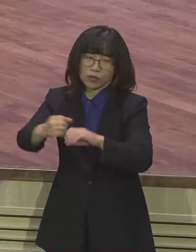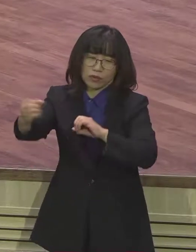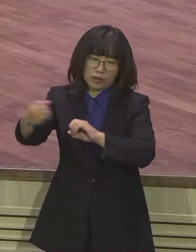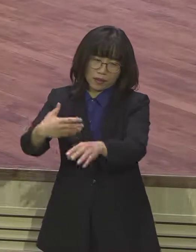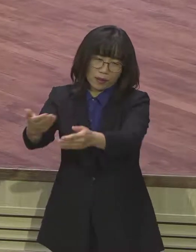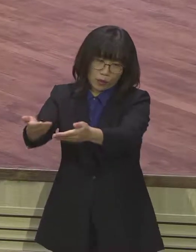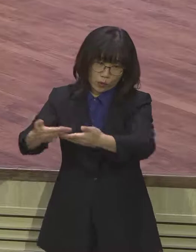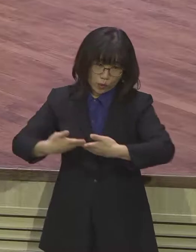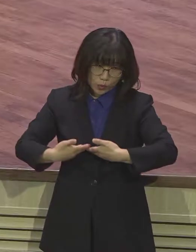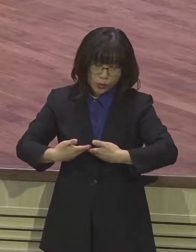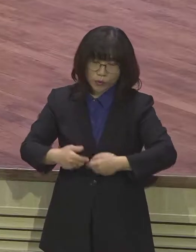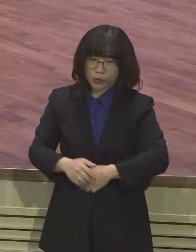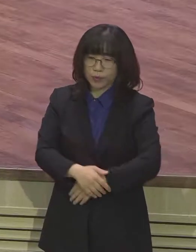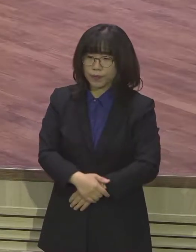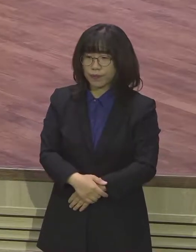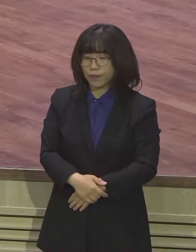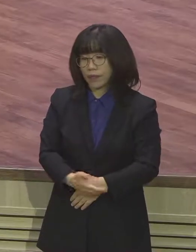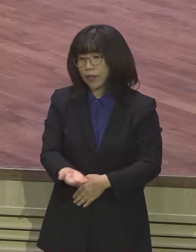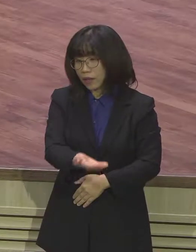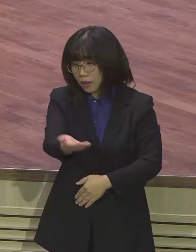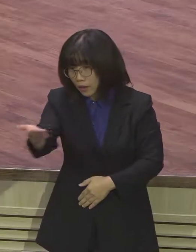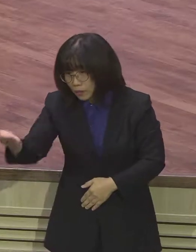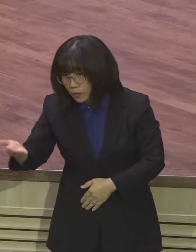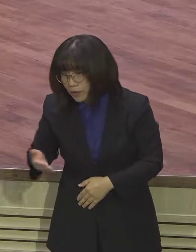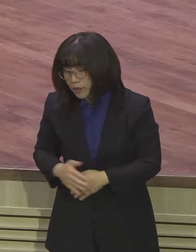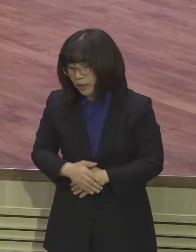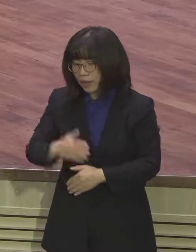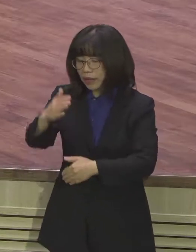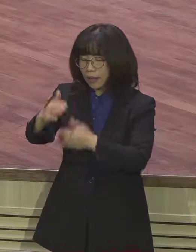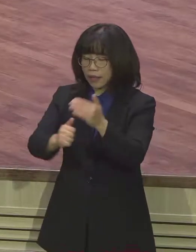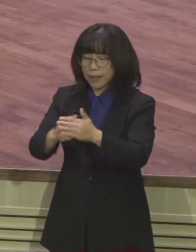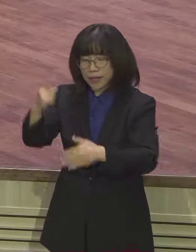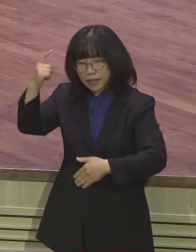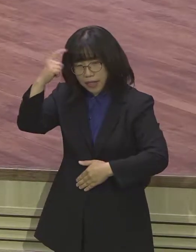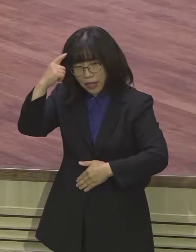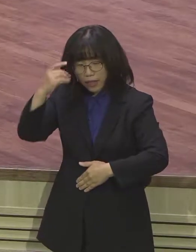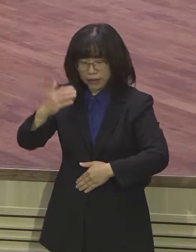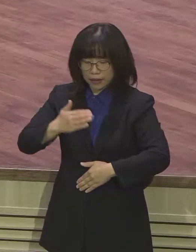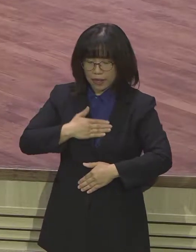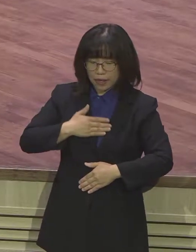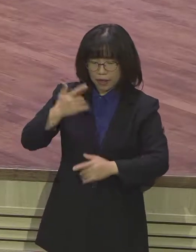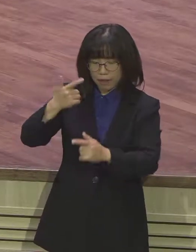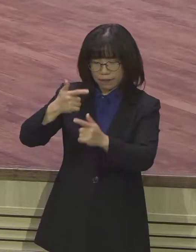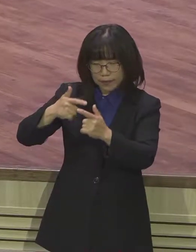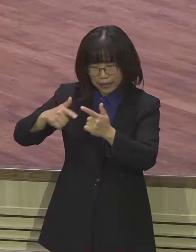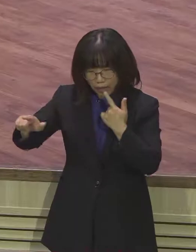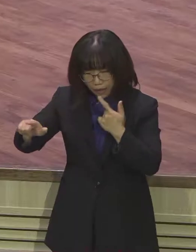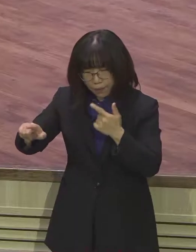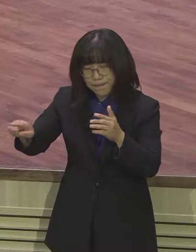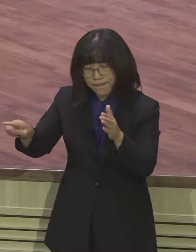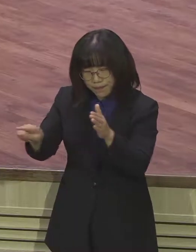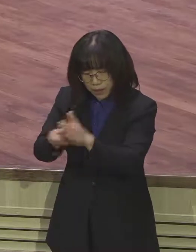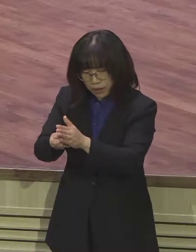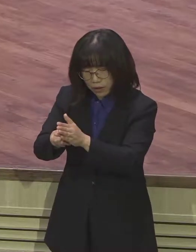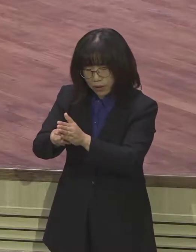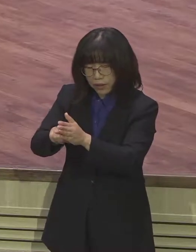여러분께서 하나님의 생각이 나와 완전히 다름을 신뢰하고 나아가서 합력하여 선을 이루시는